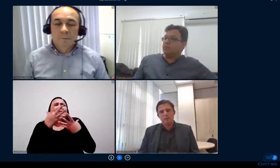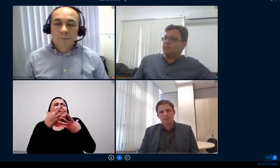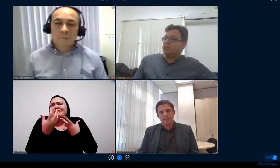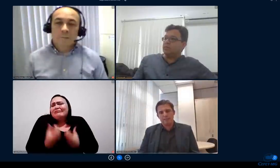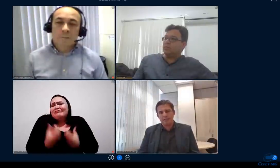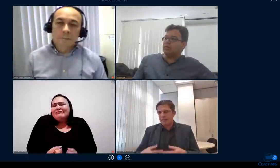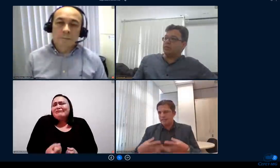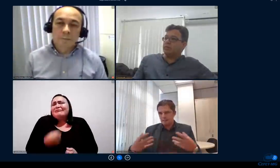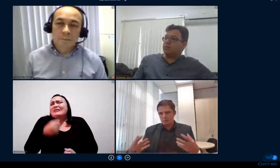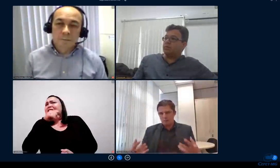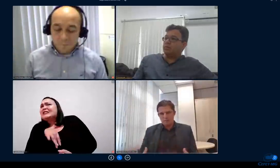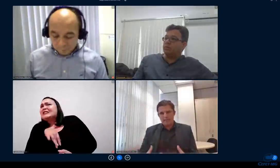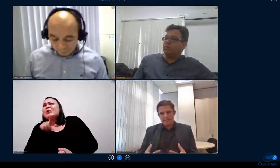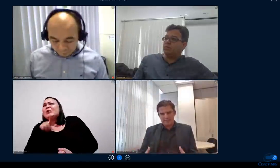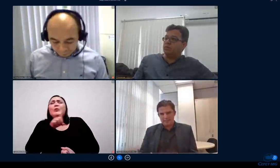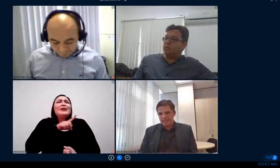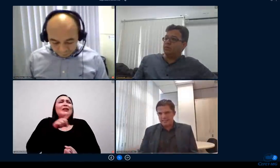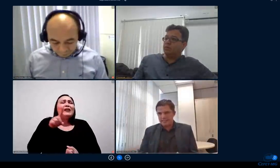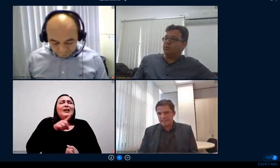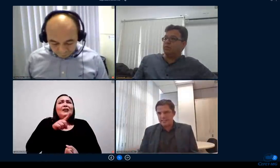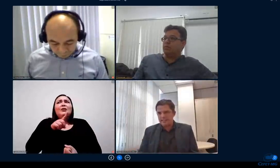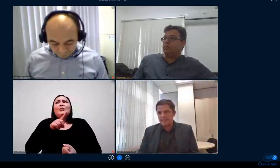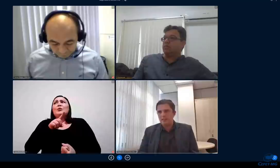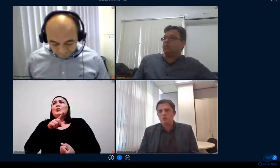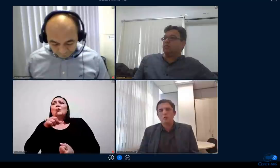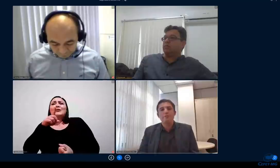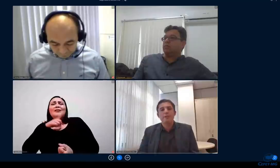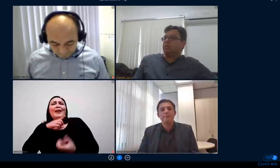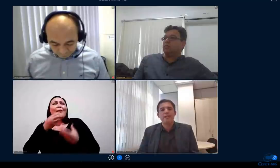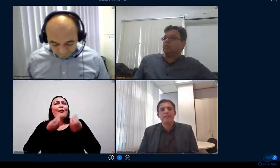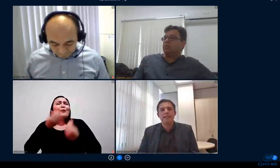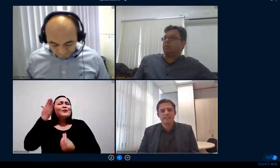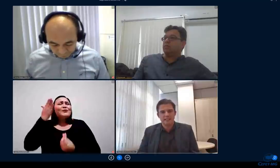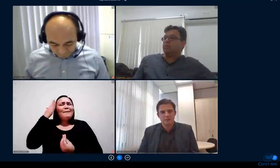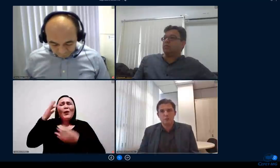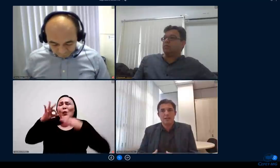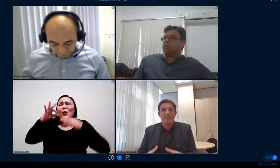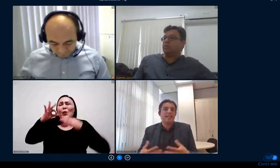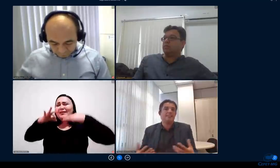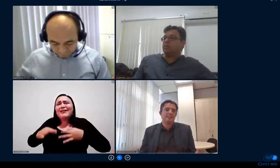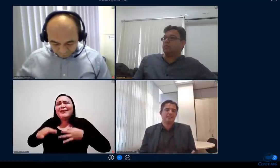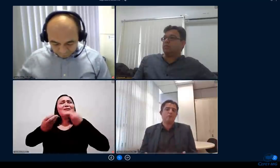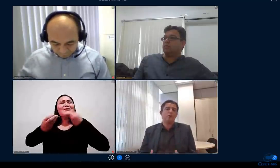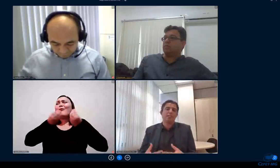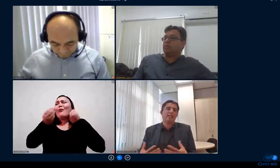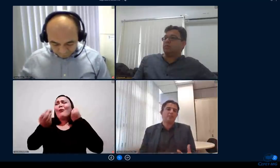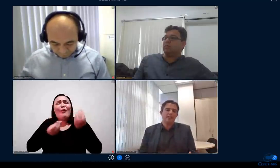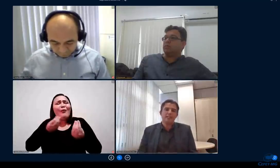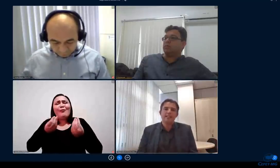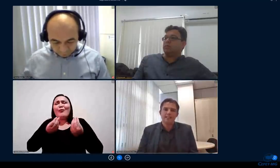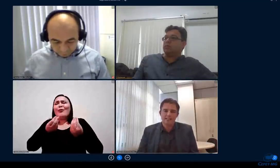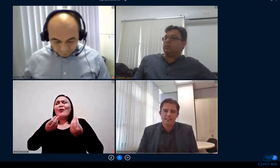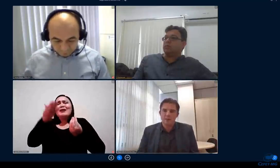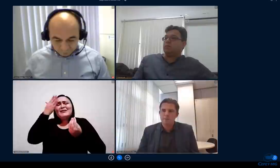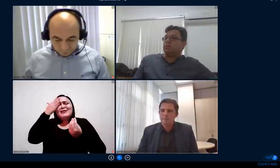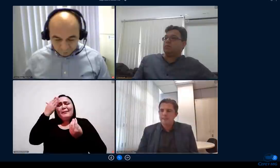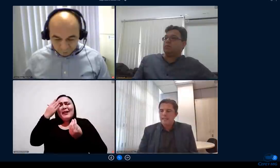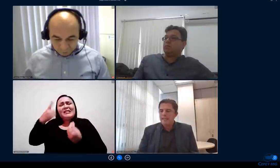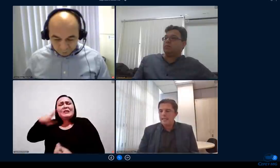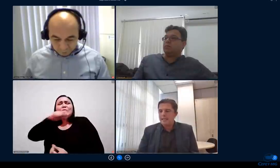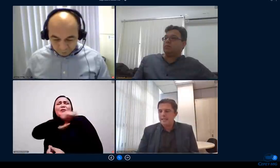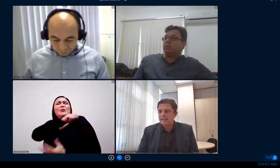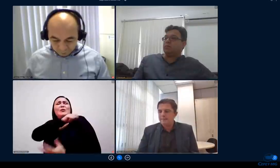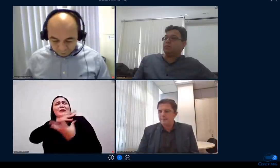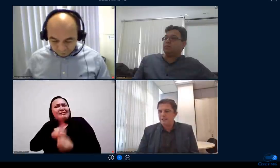permita hoje saber com mais certeza como foi feita essa adesão qual o cenário dessa adesão